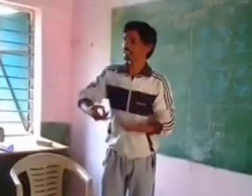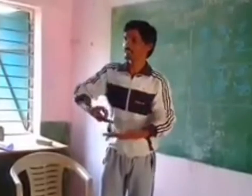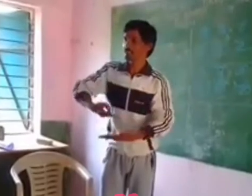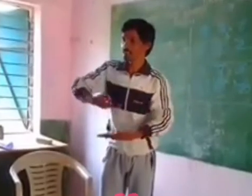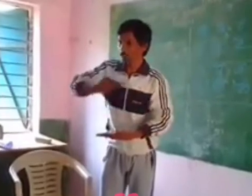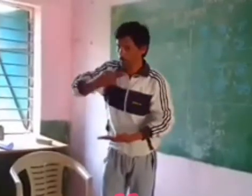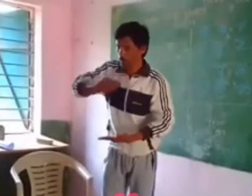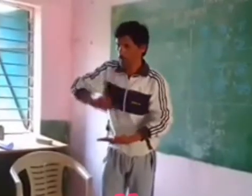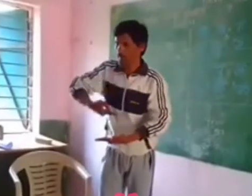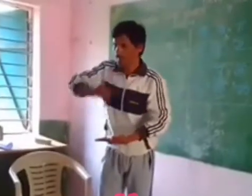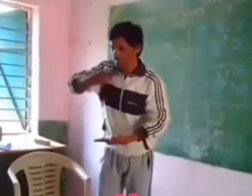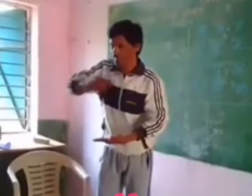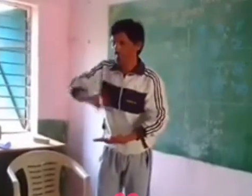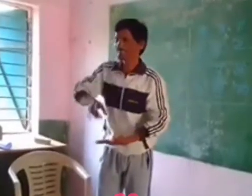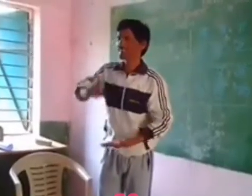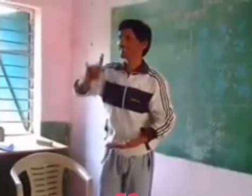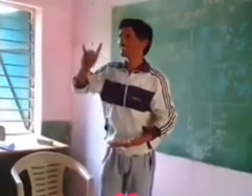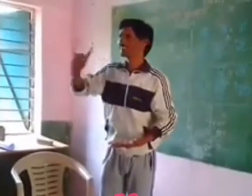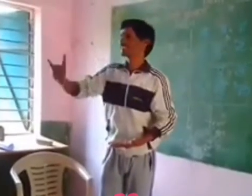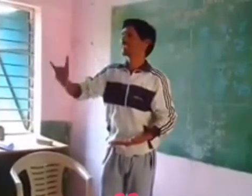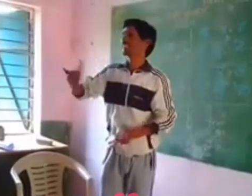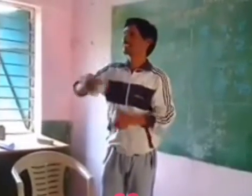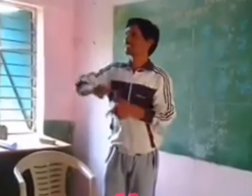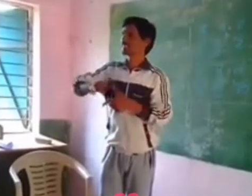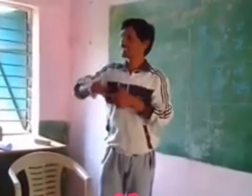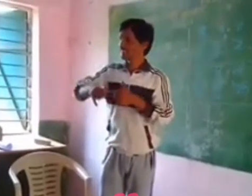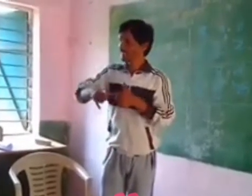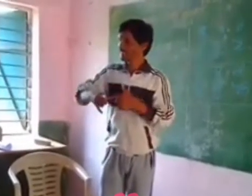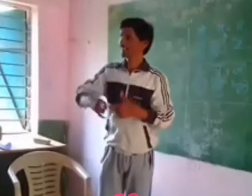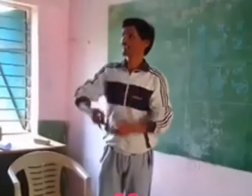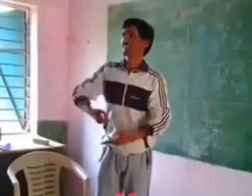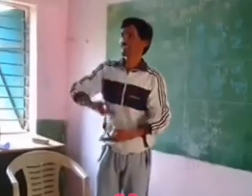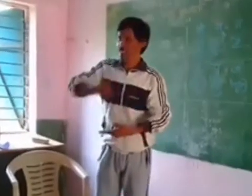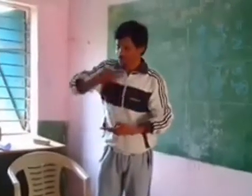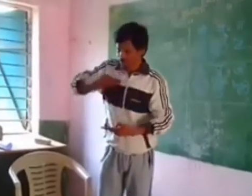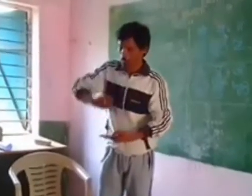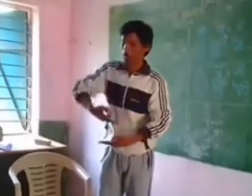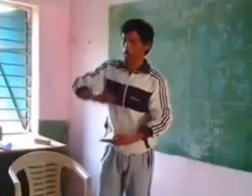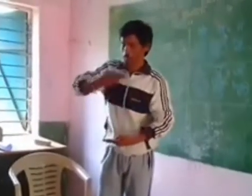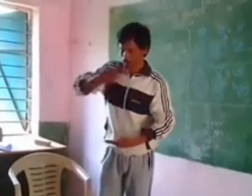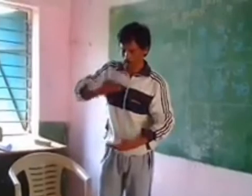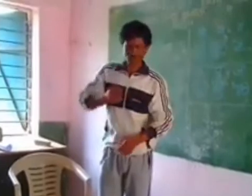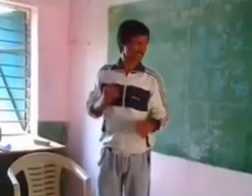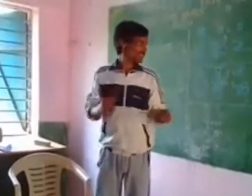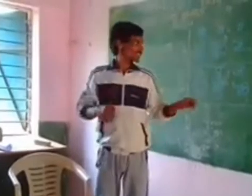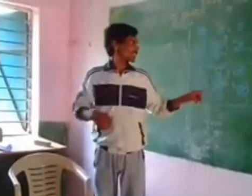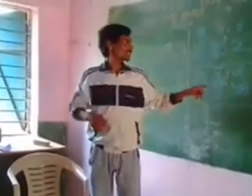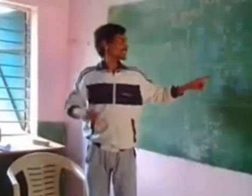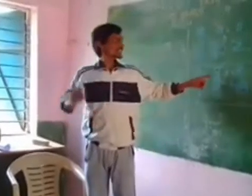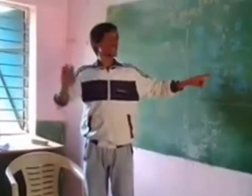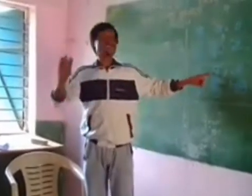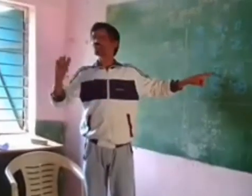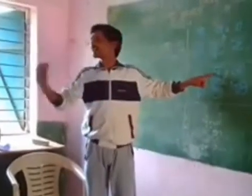चमच्छ चा से चमच्छ